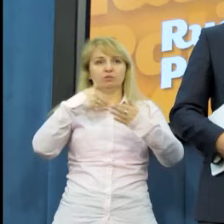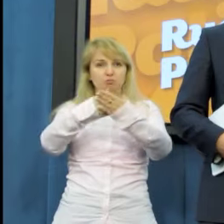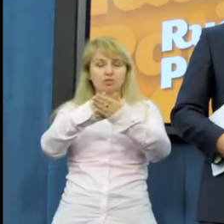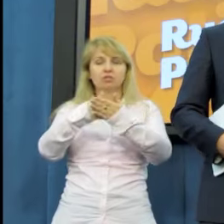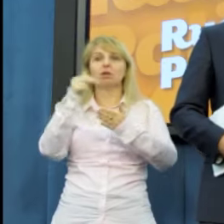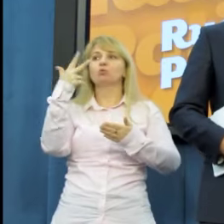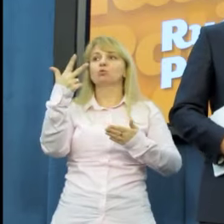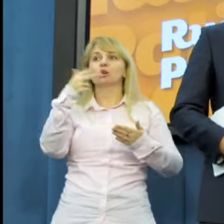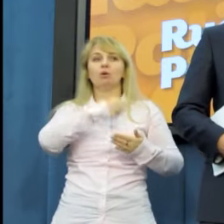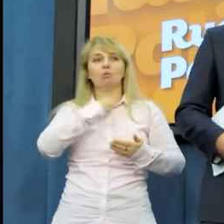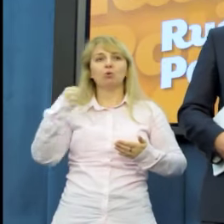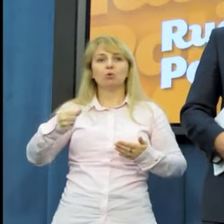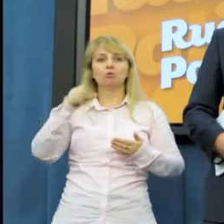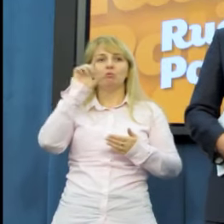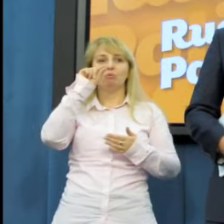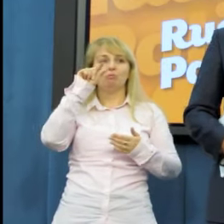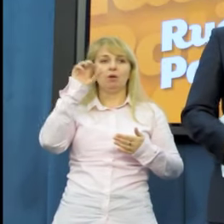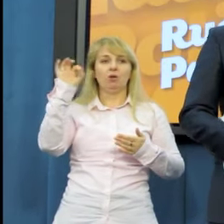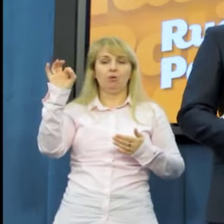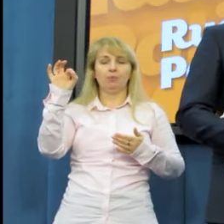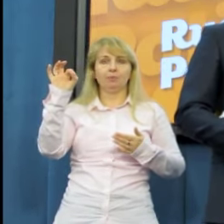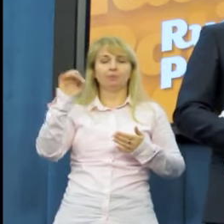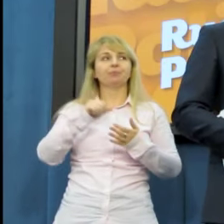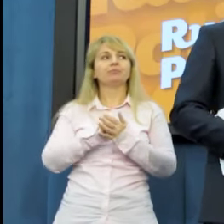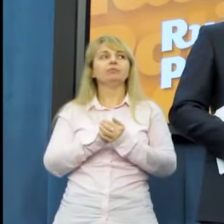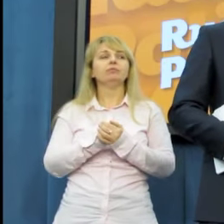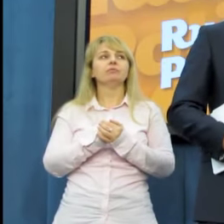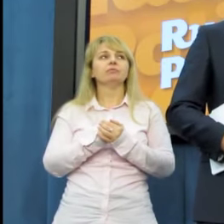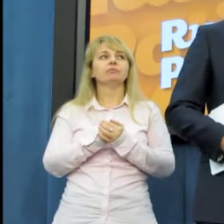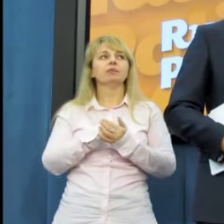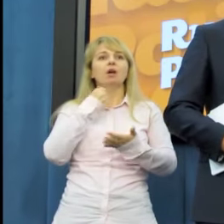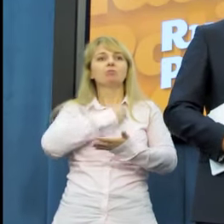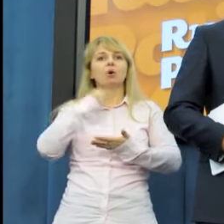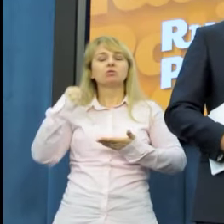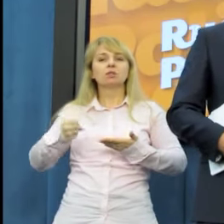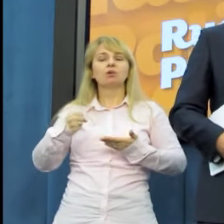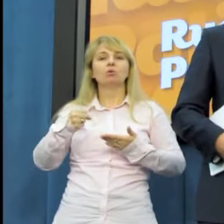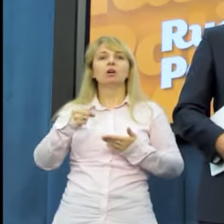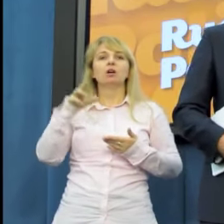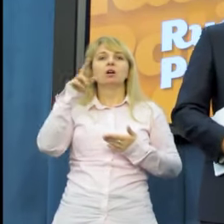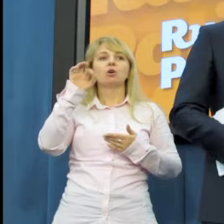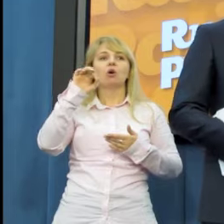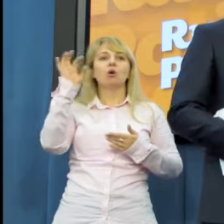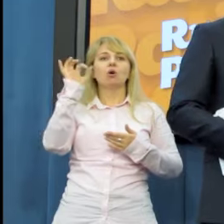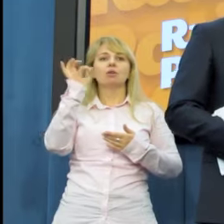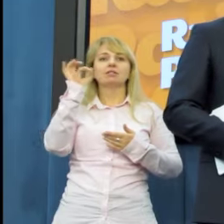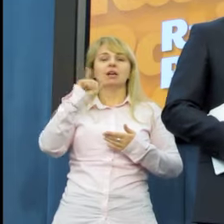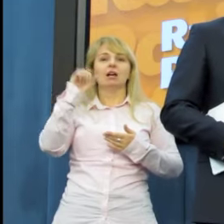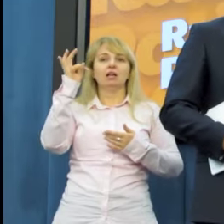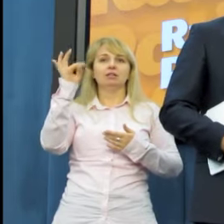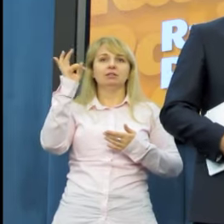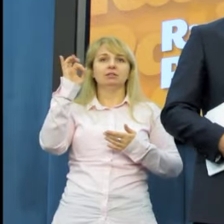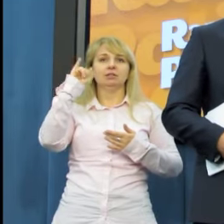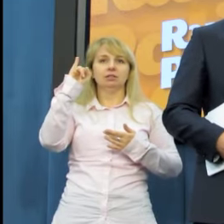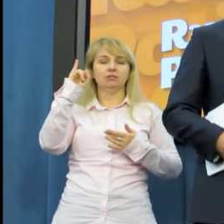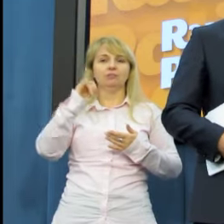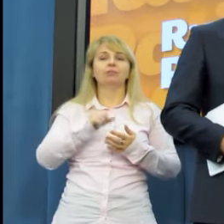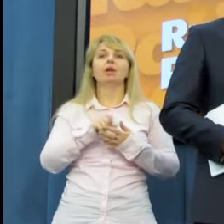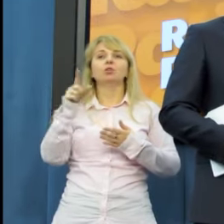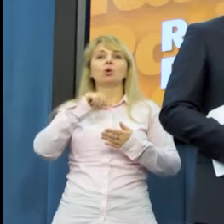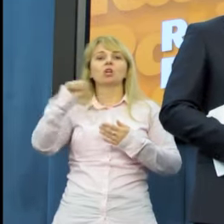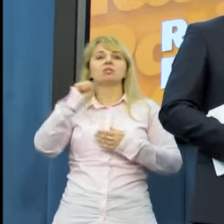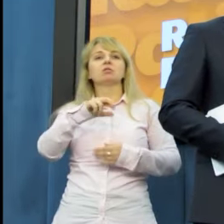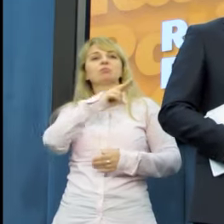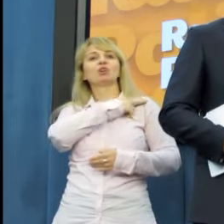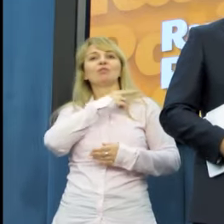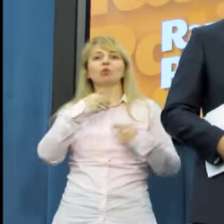trzech posłów Platformy Obywatelskiej. Mamy poseł Rosati, pan poseł Rosati, przewodnicząca Komisji Finansów.